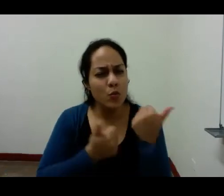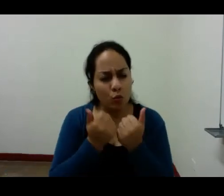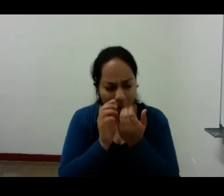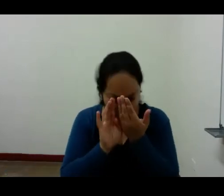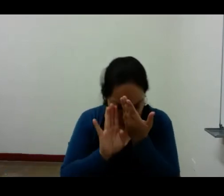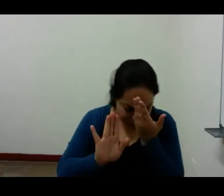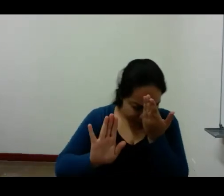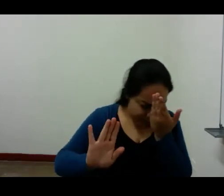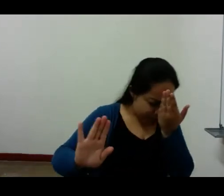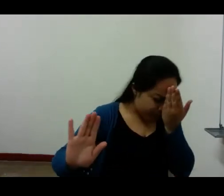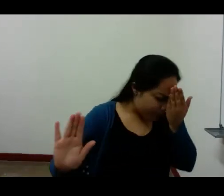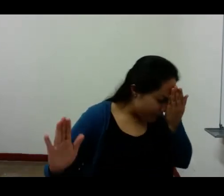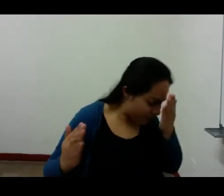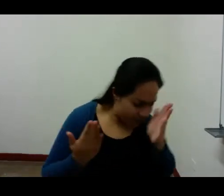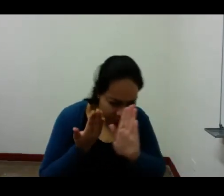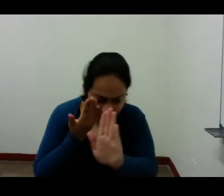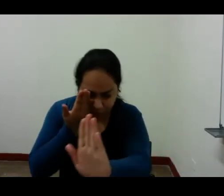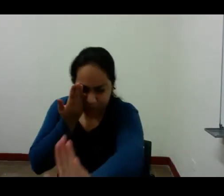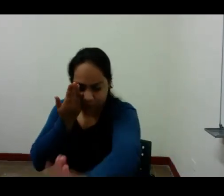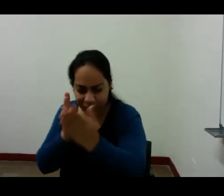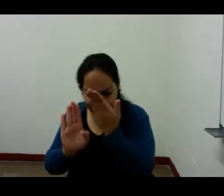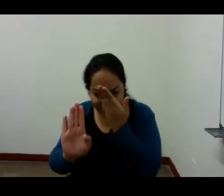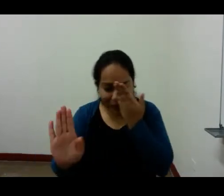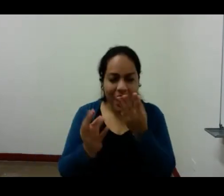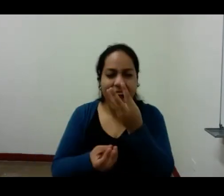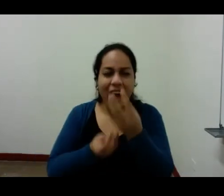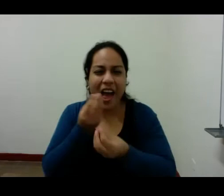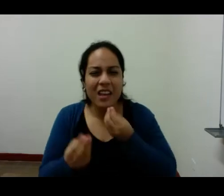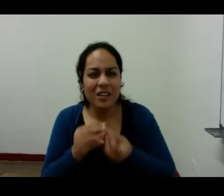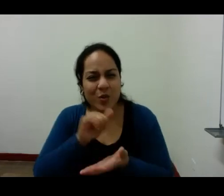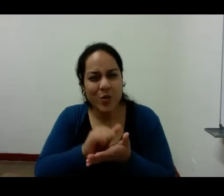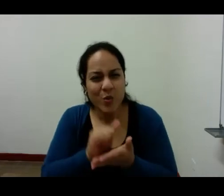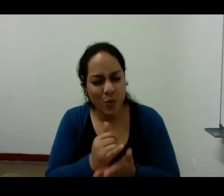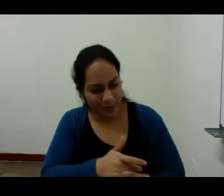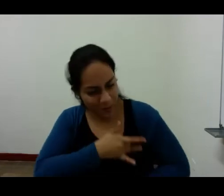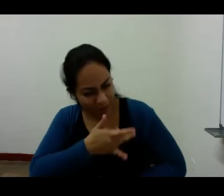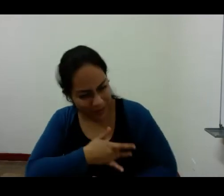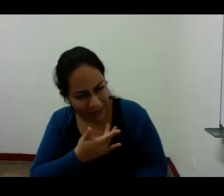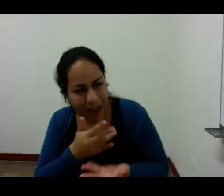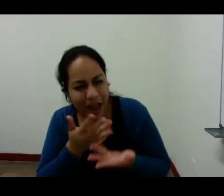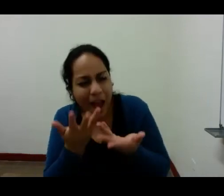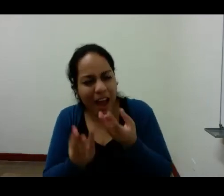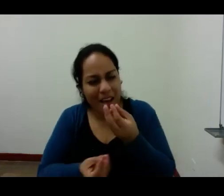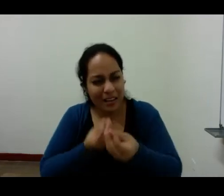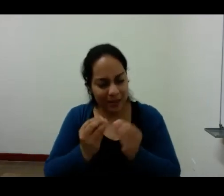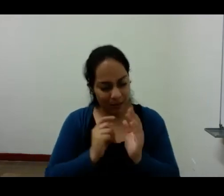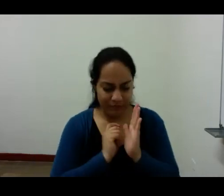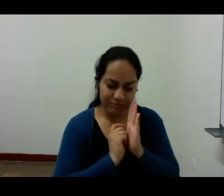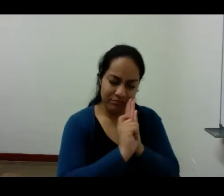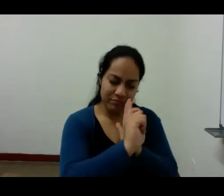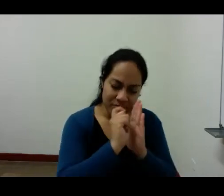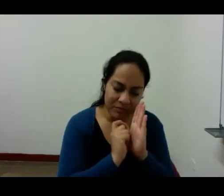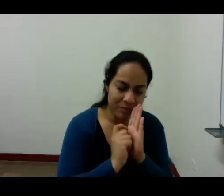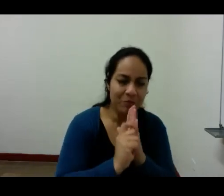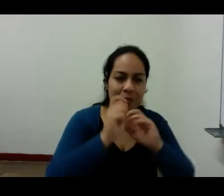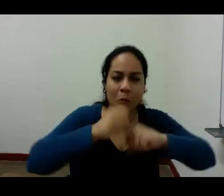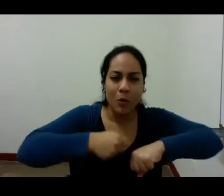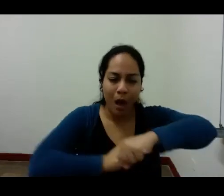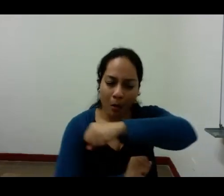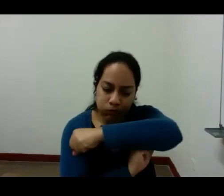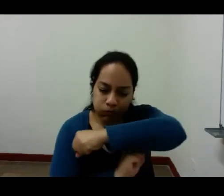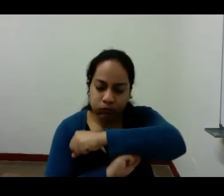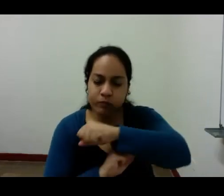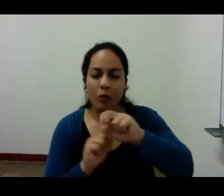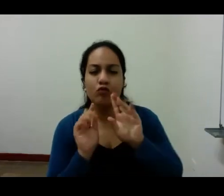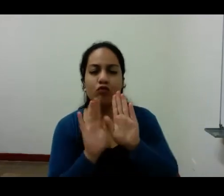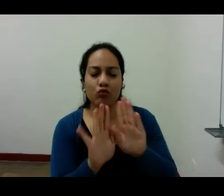procura que el acontecimiento de sentir sea escritura y que la escritura